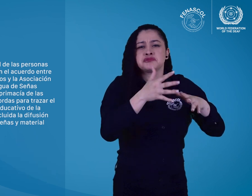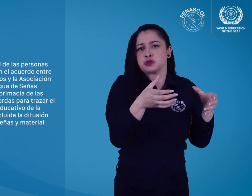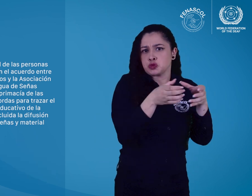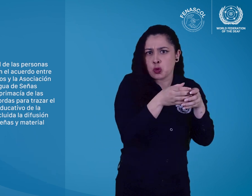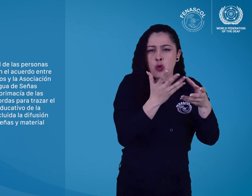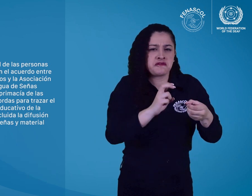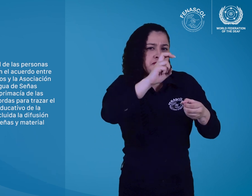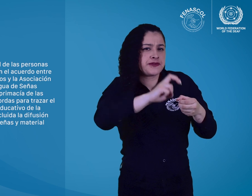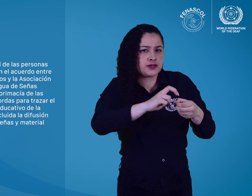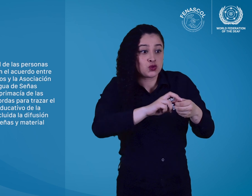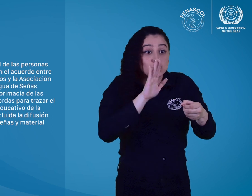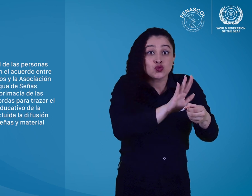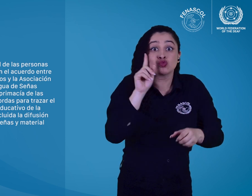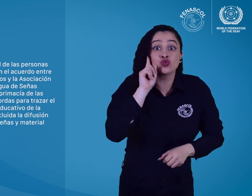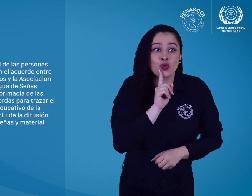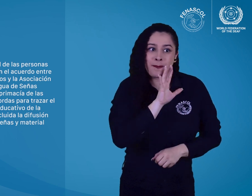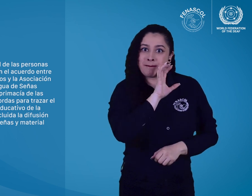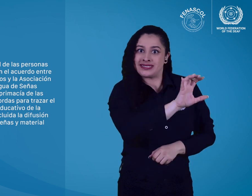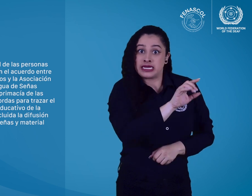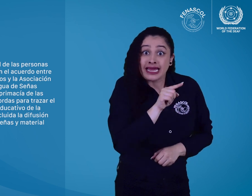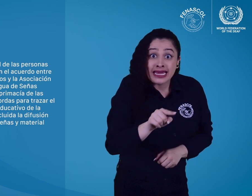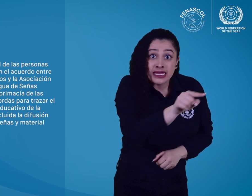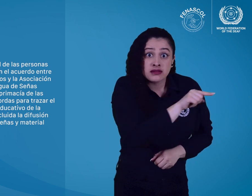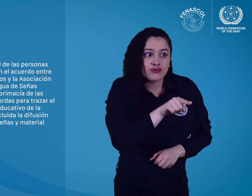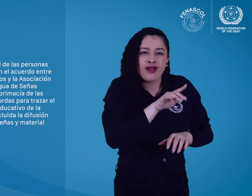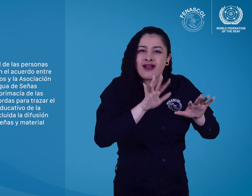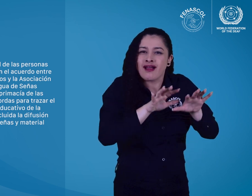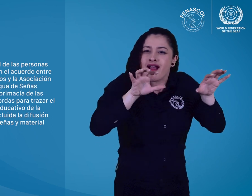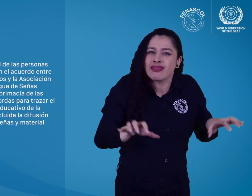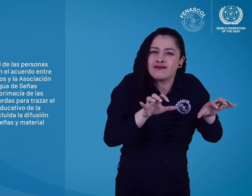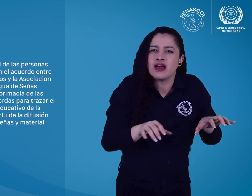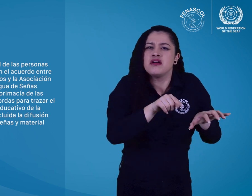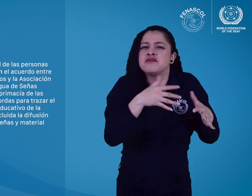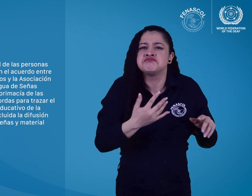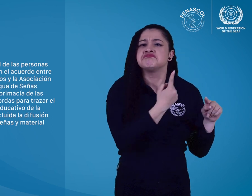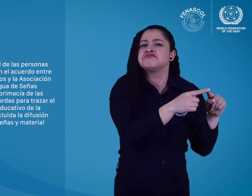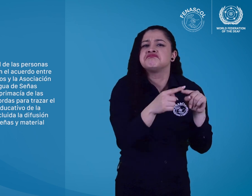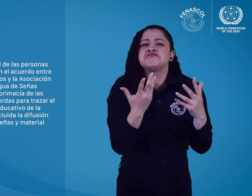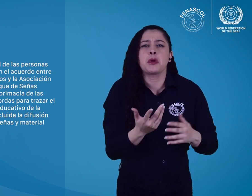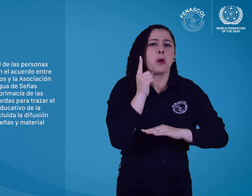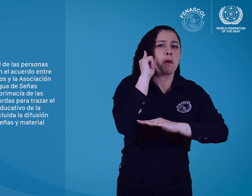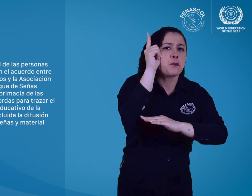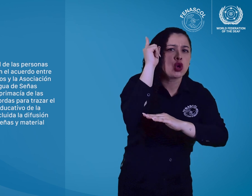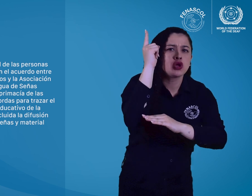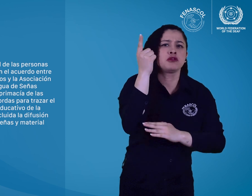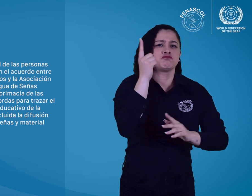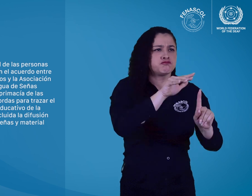2007, el cual reconoce la primacía de las organizaciones de personas sordas